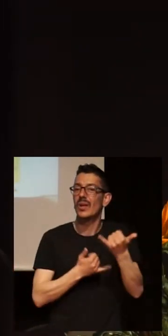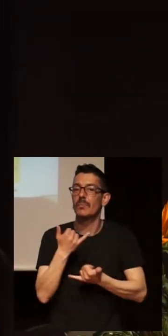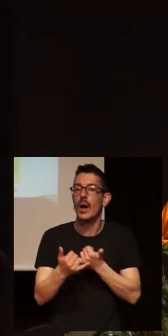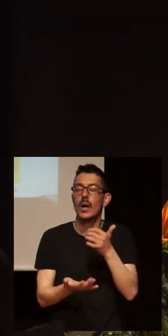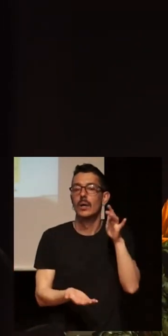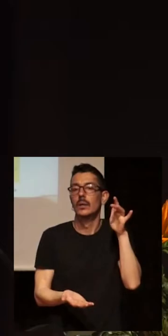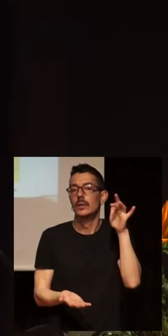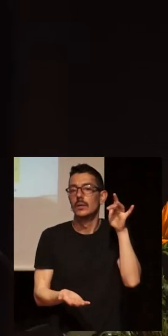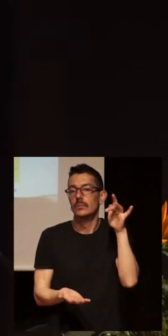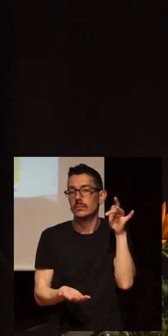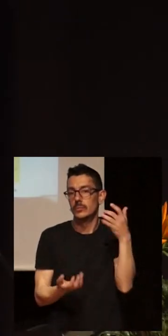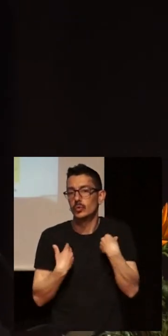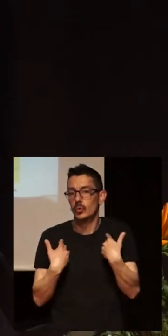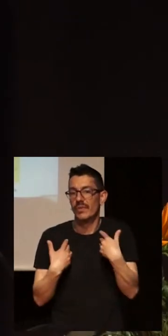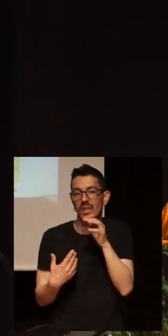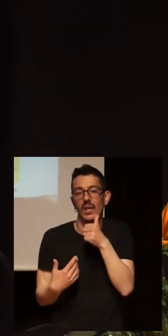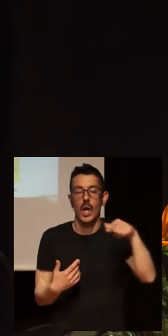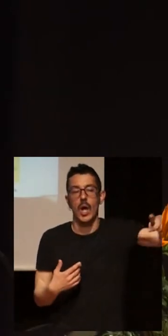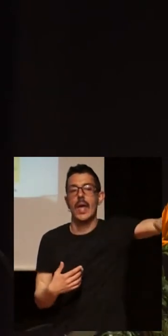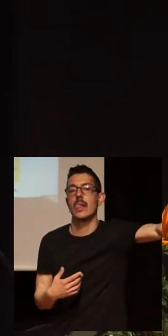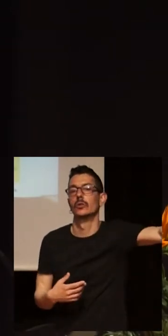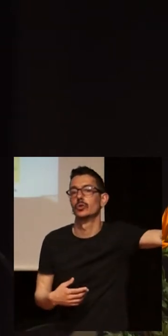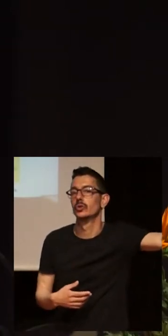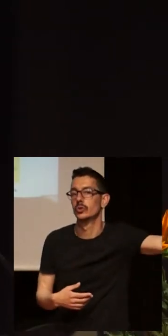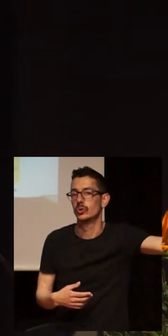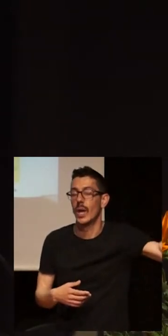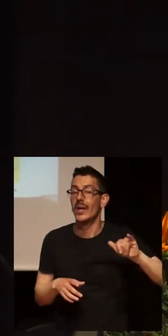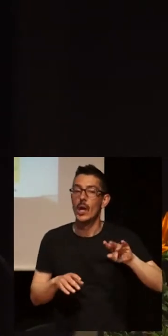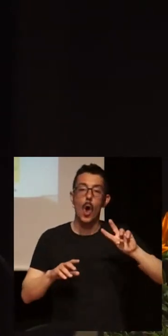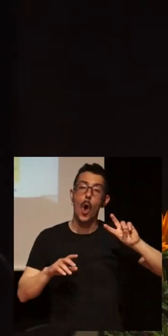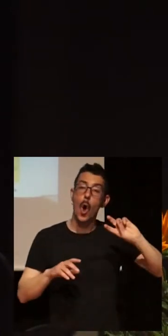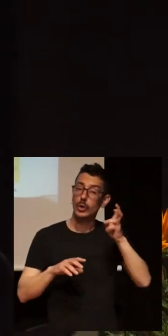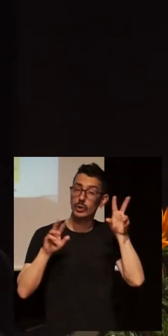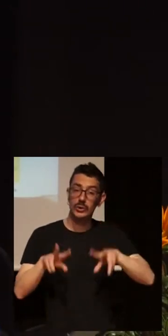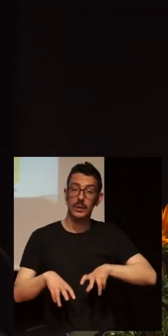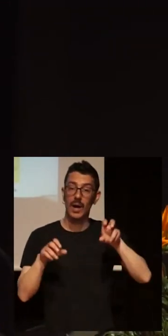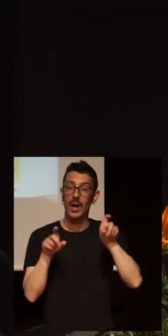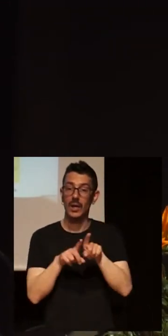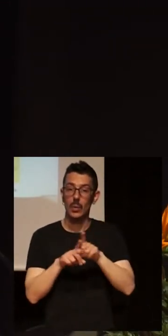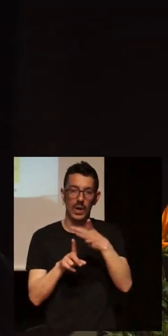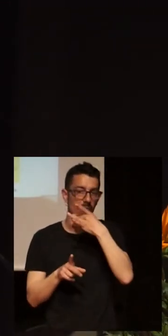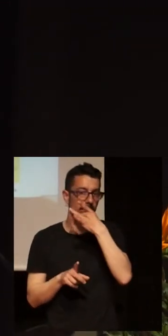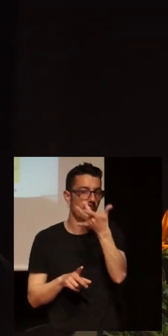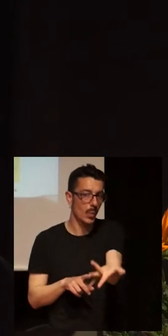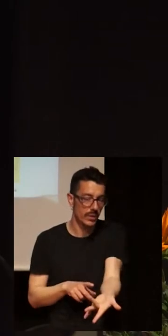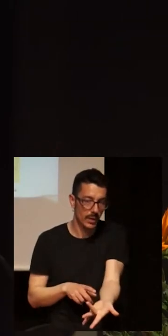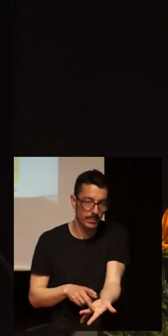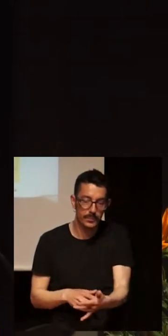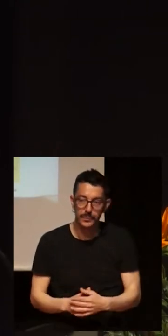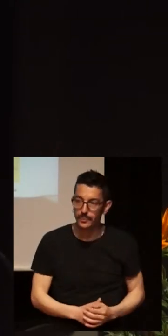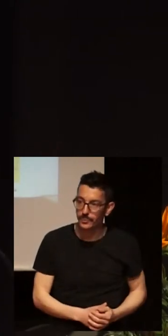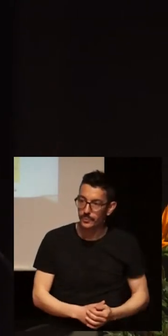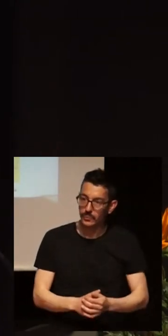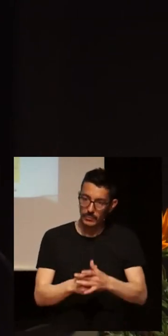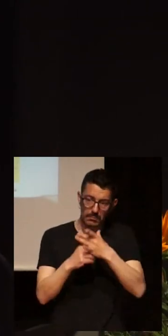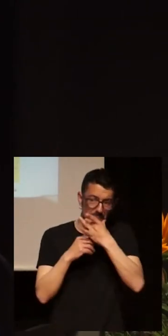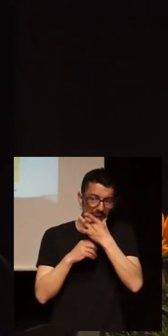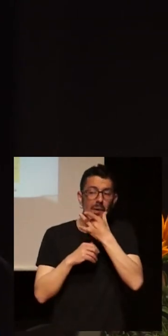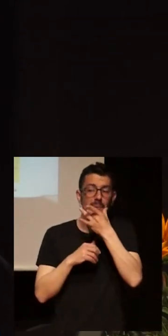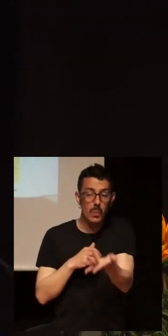which is another of the categories that plante Susanne Sontat, because it comes very in collaboration with the debate of today, because the